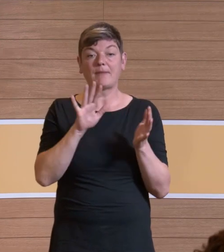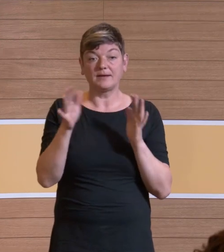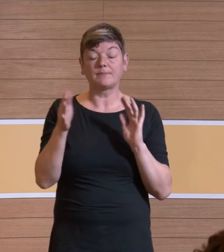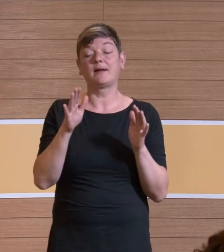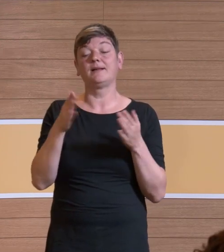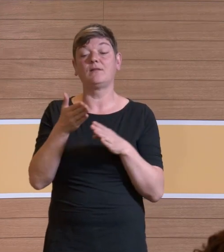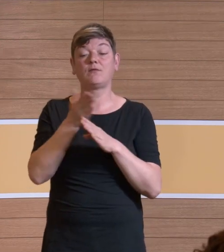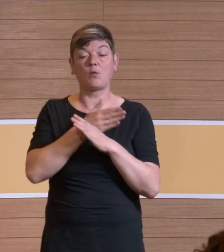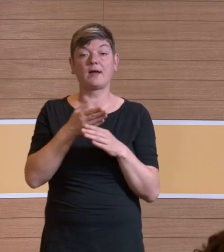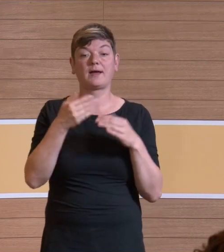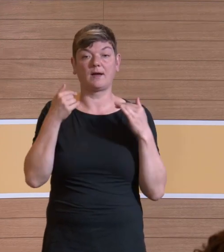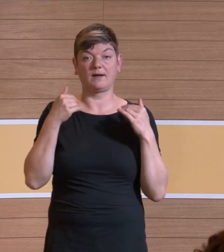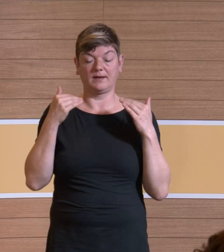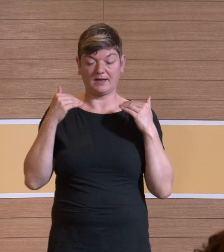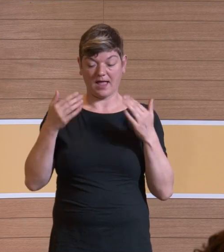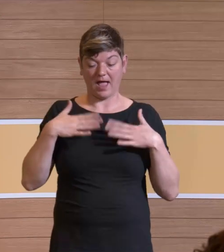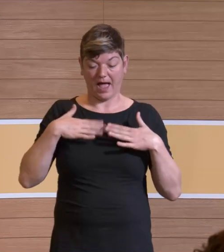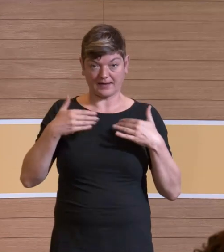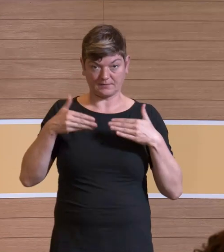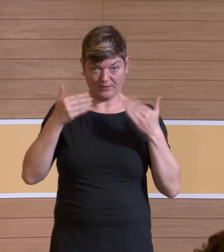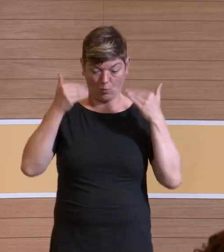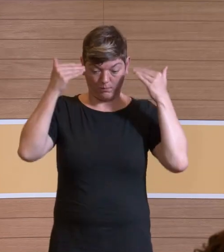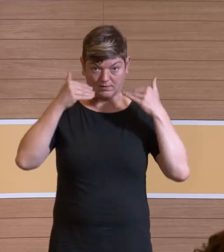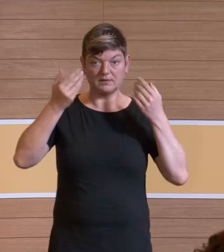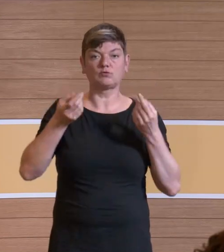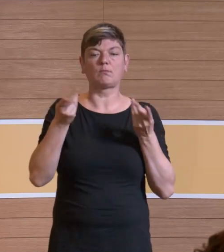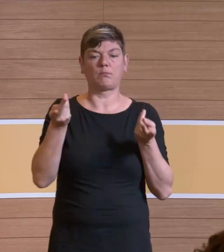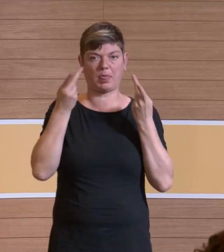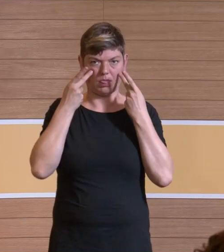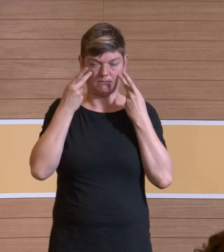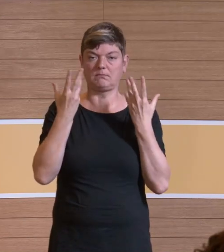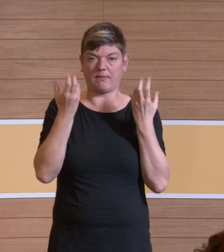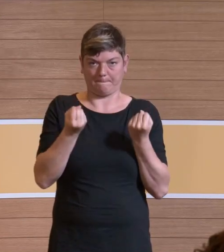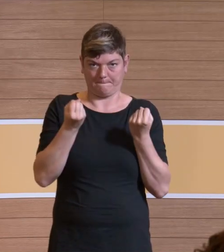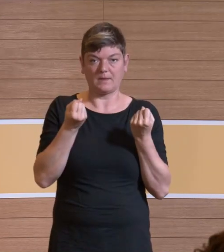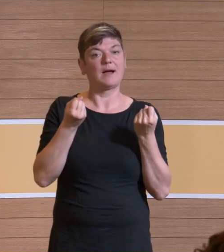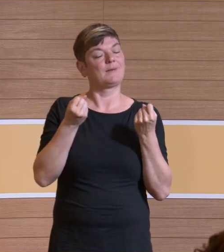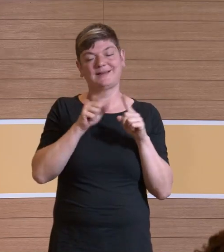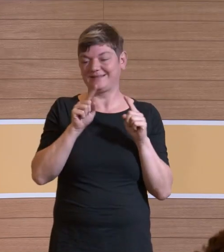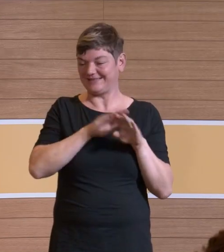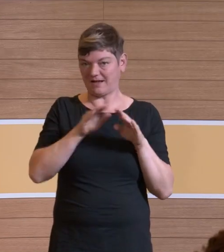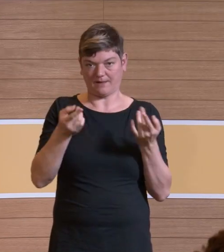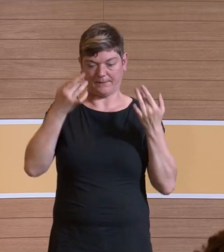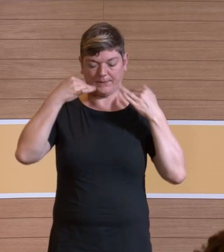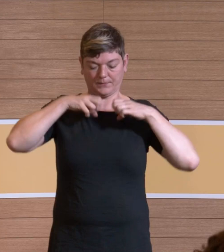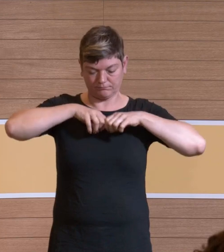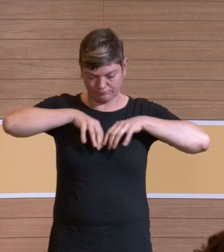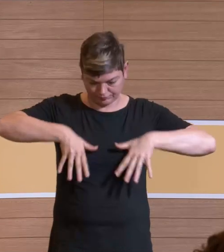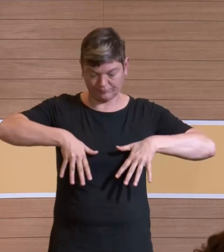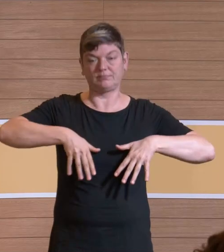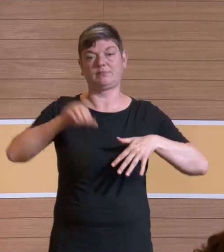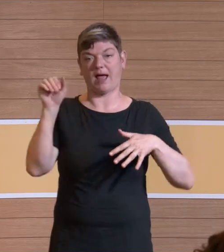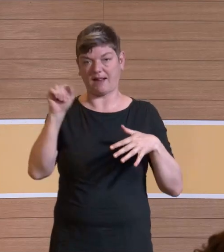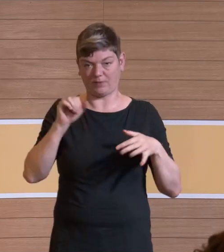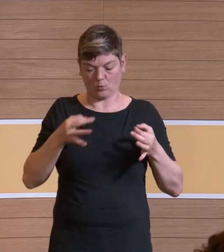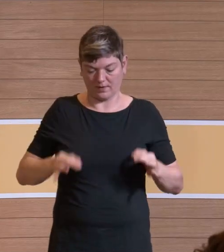vorher in den oberen Atemwegen abgefangen. Aber nicht alle. Ein relevanter Teil gelangt bis in die Alveolen, wo wir unsere